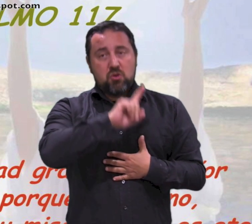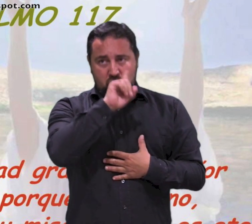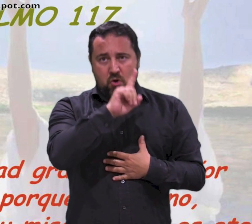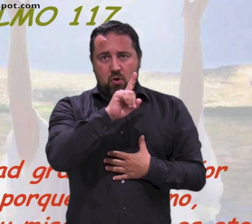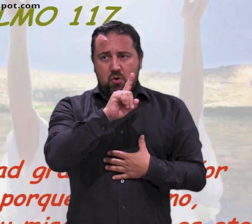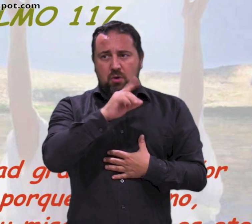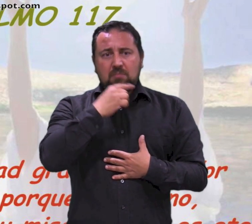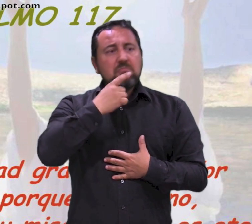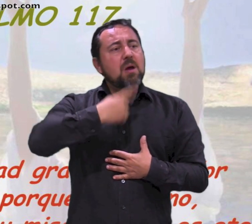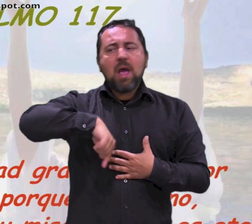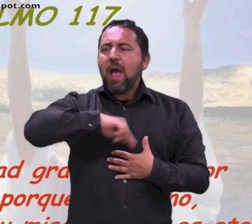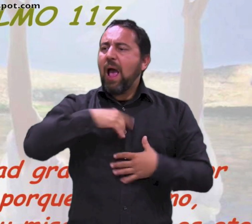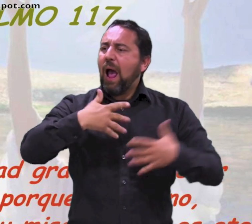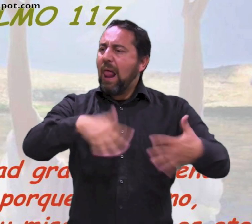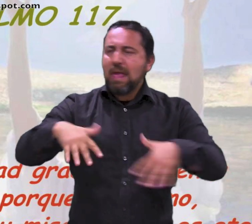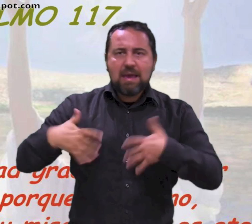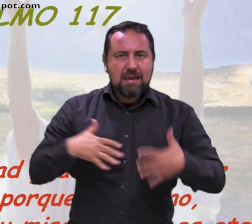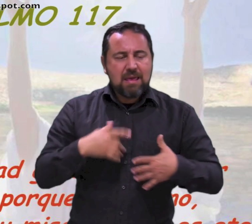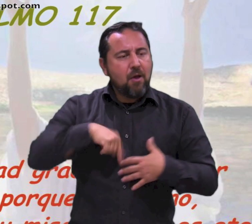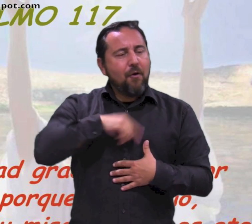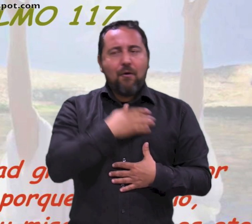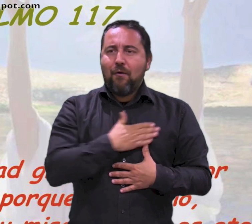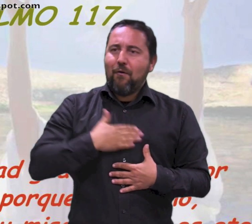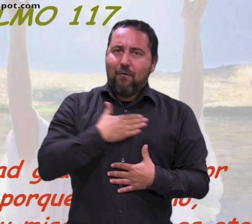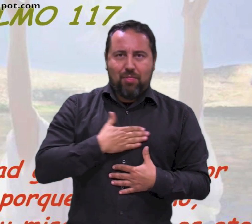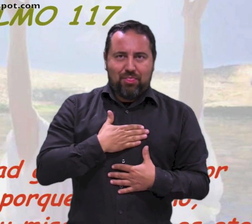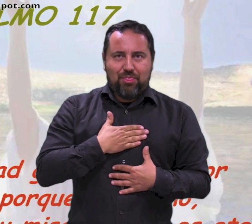el Señor sea nuestra alegría y nuestro gozo.